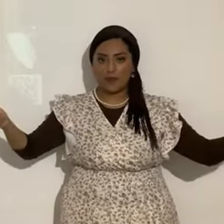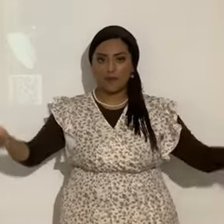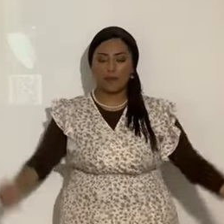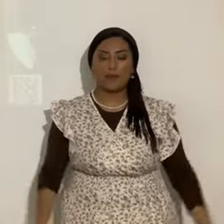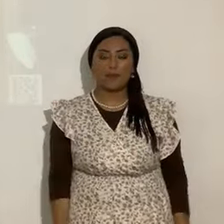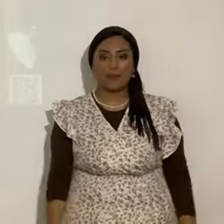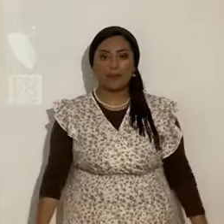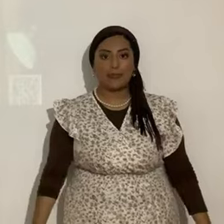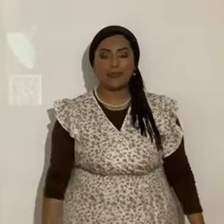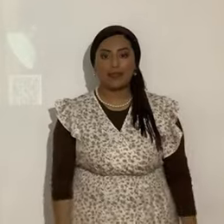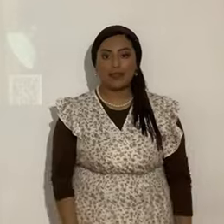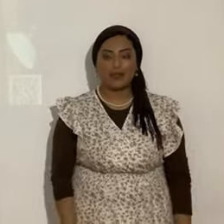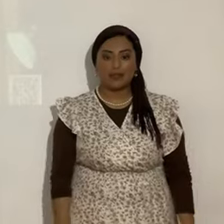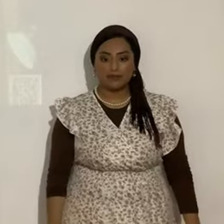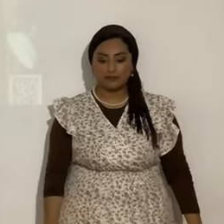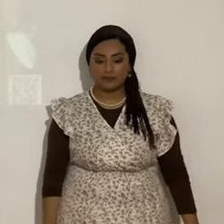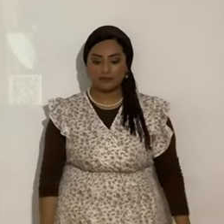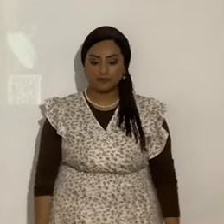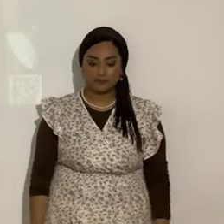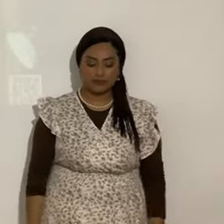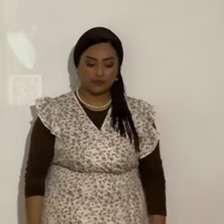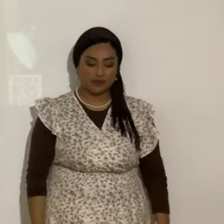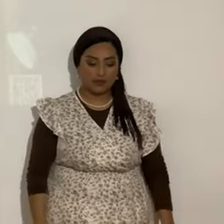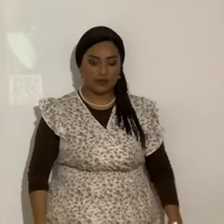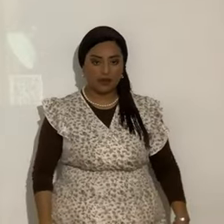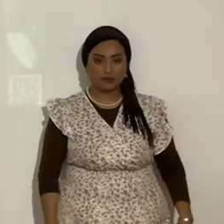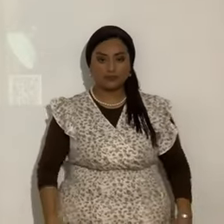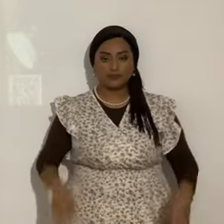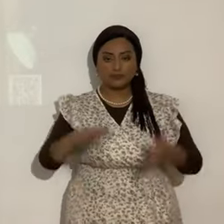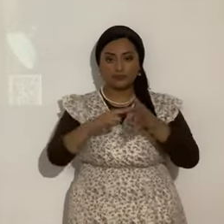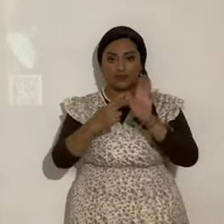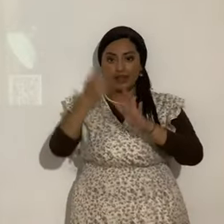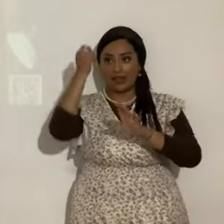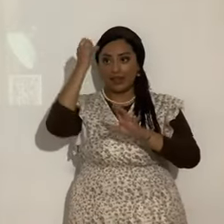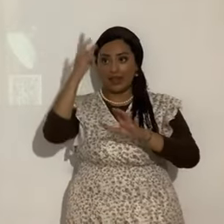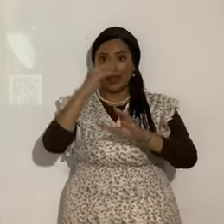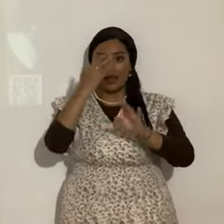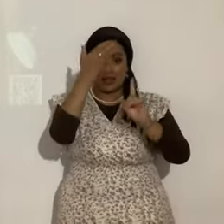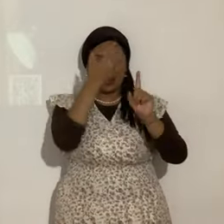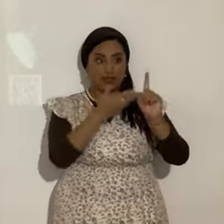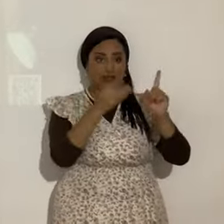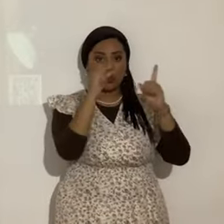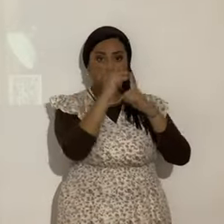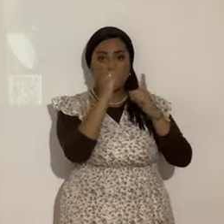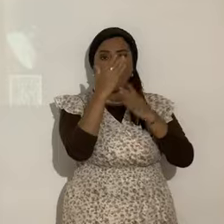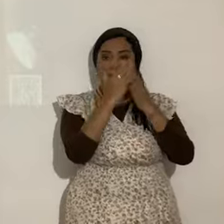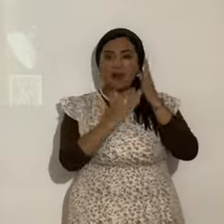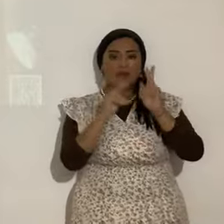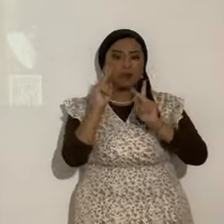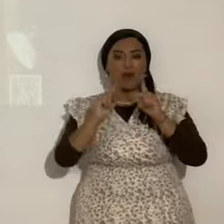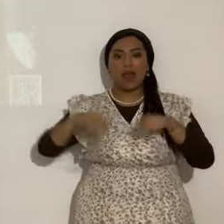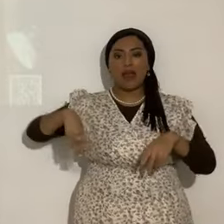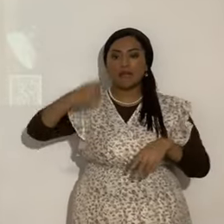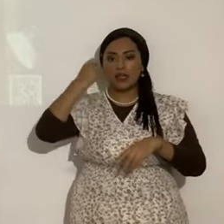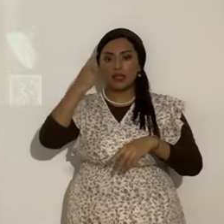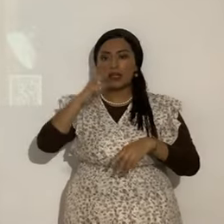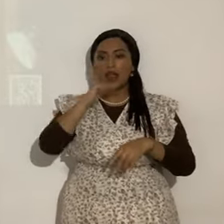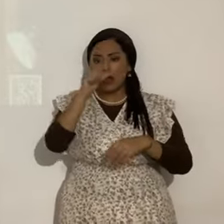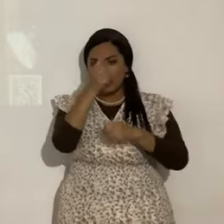De que él es la diestra. Del Abba. La ejecución. Su palabra. Hay gente que no ha entendido esto. No de los hermanos de Josipas.